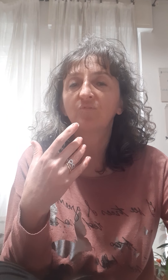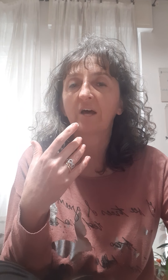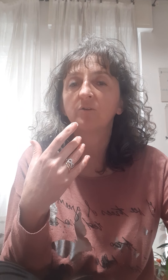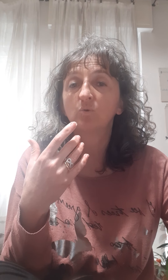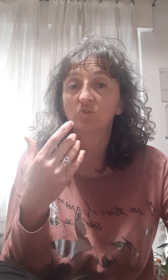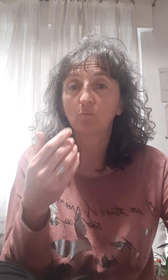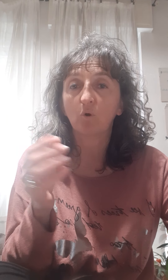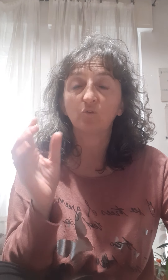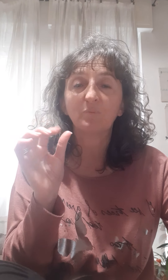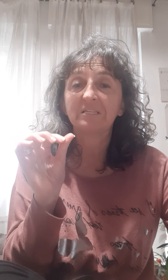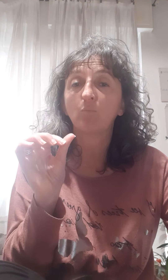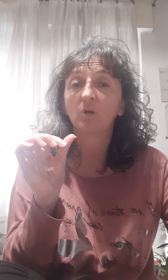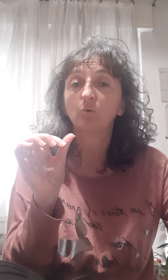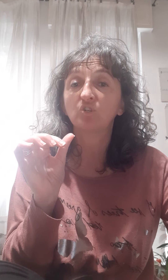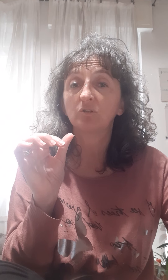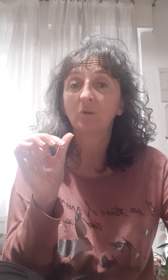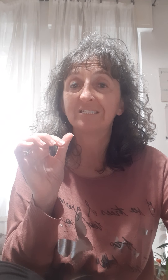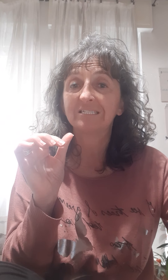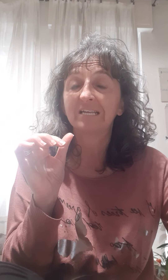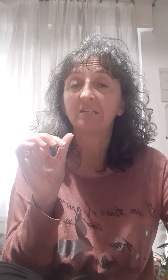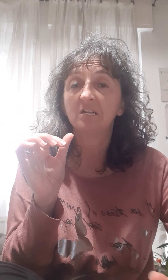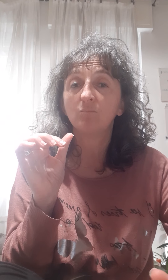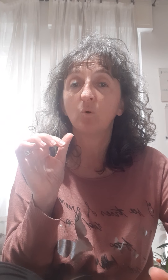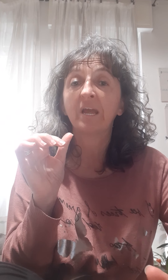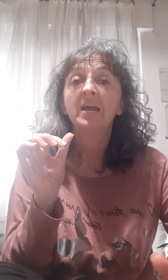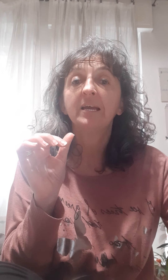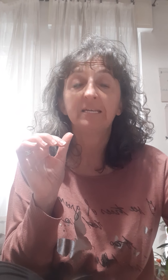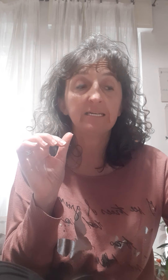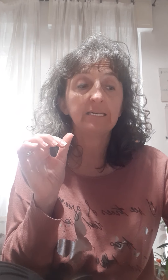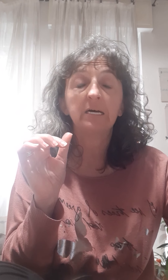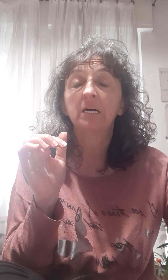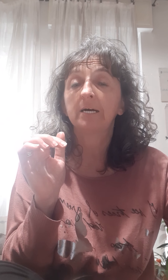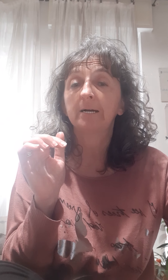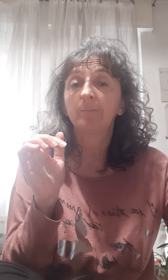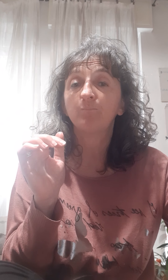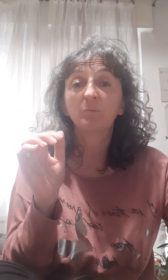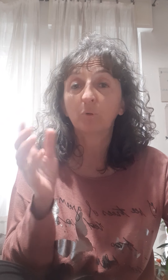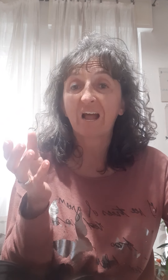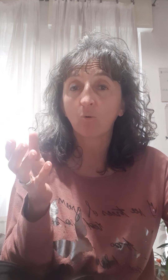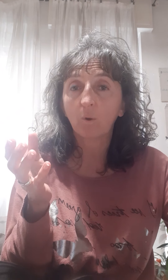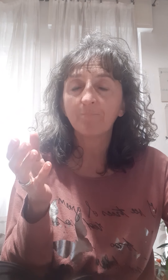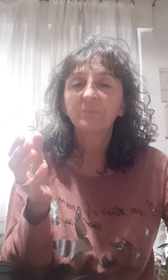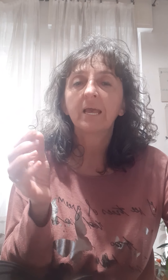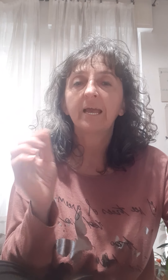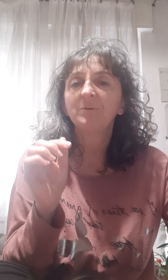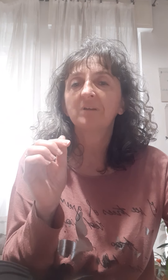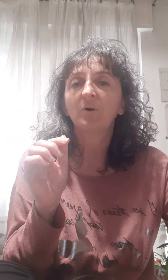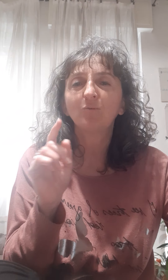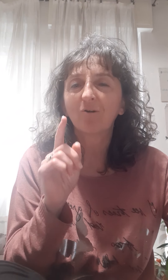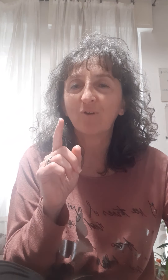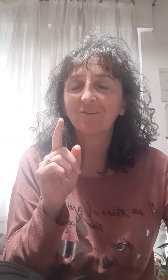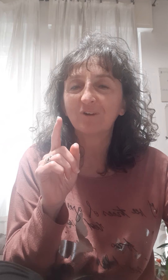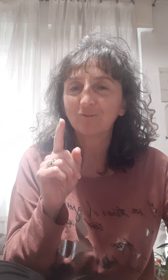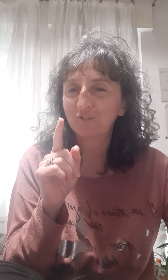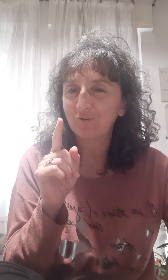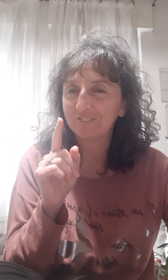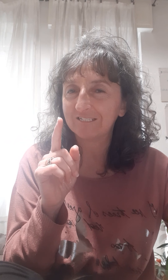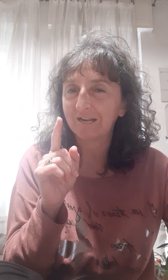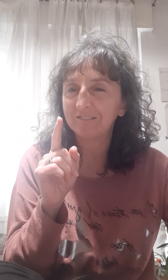farlo in questo modo. Pettiamo una goccia di olio essenziale di limone in un po' d'acqua e mettiamo anche una goccia di olio essenziale di